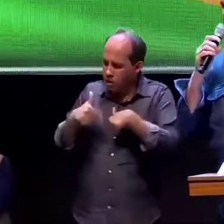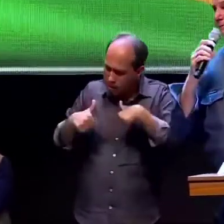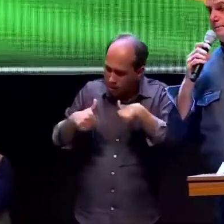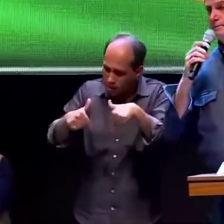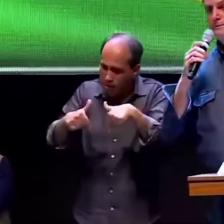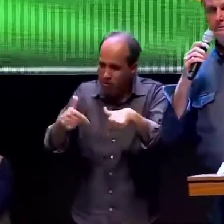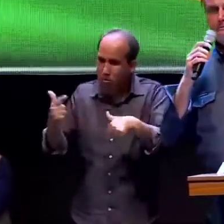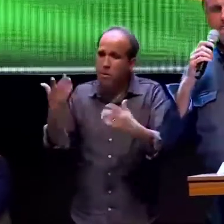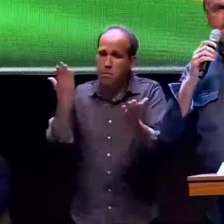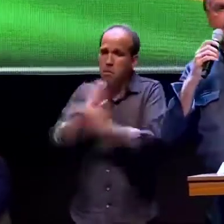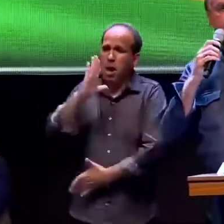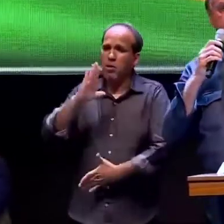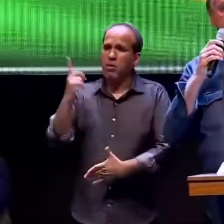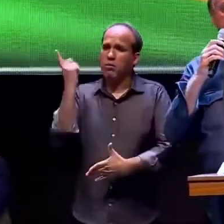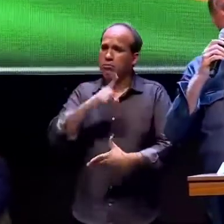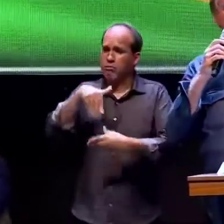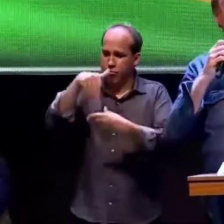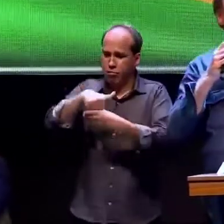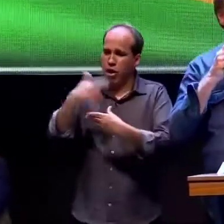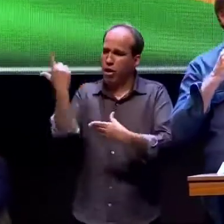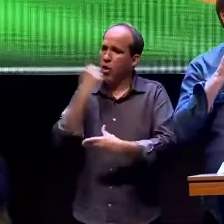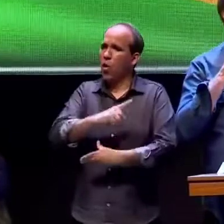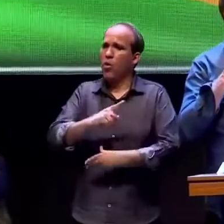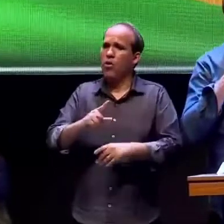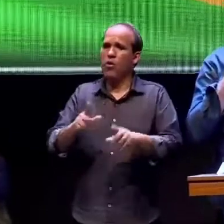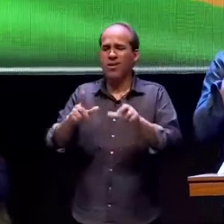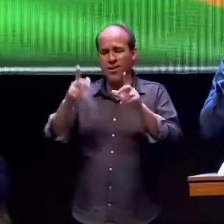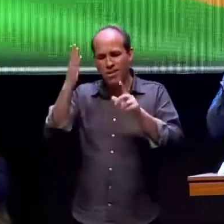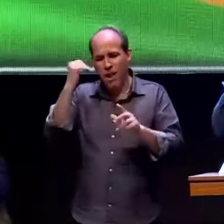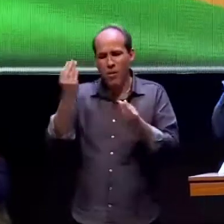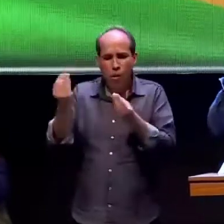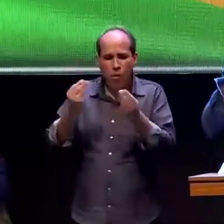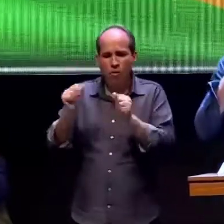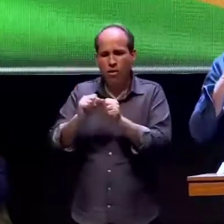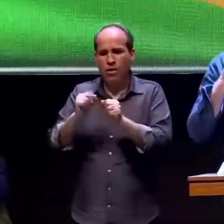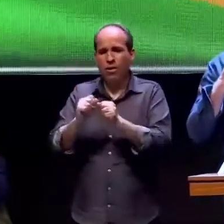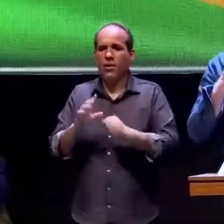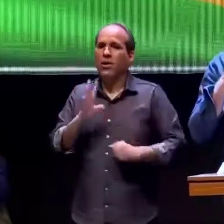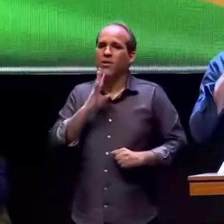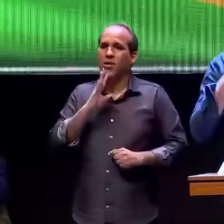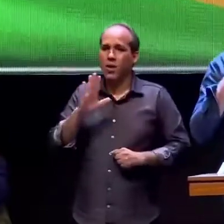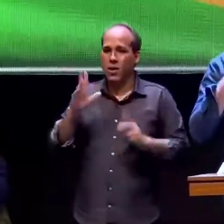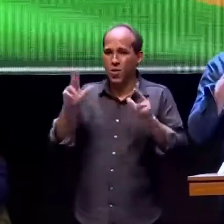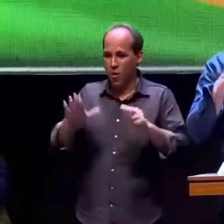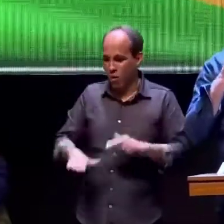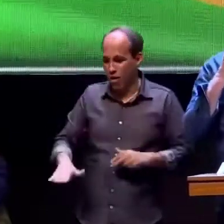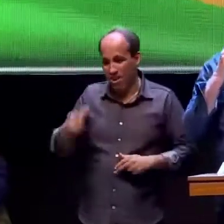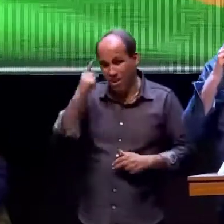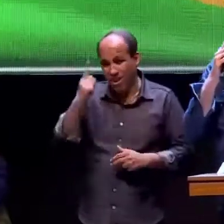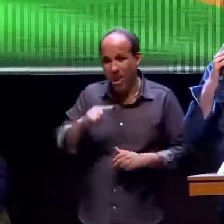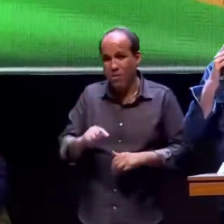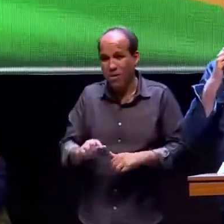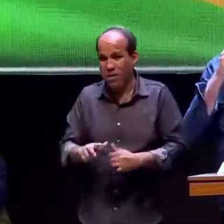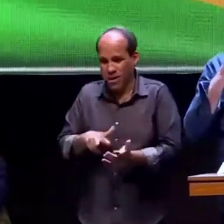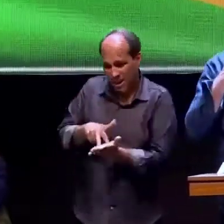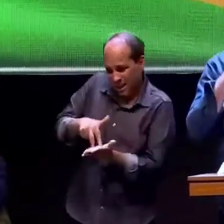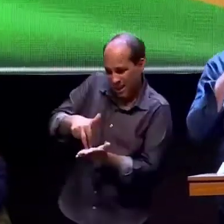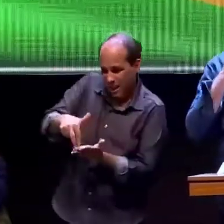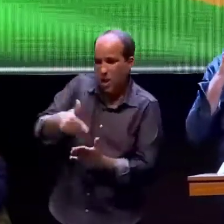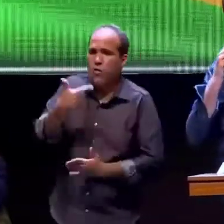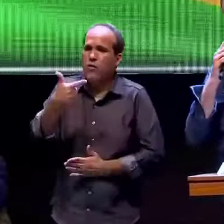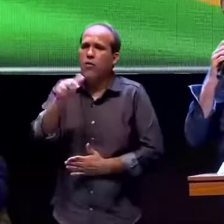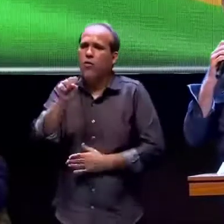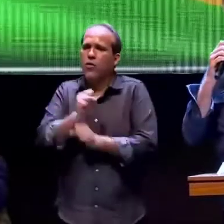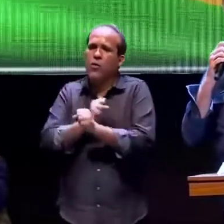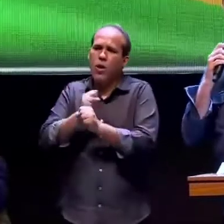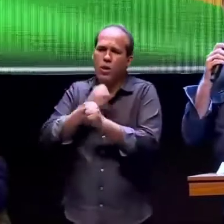sabia o que fazer é como aquela criança que é uma bicicleta que não sabe andar apesar de 28 anos de